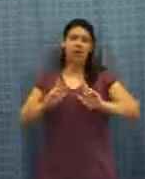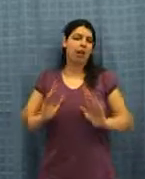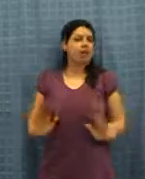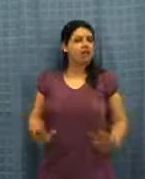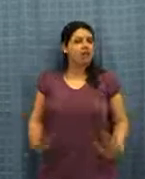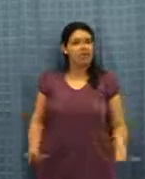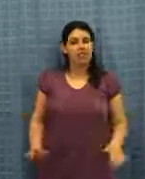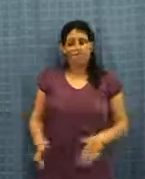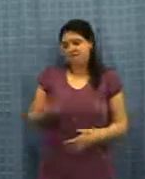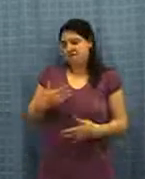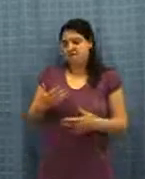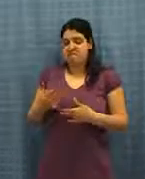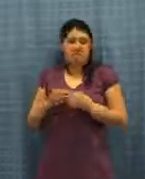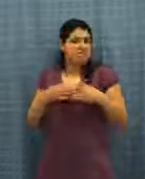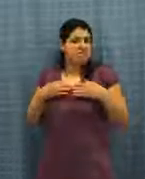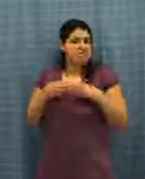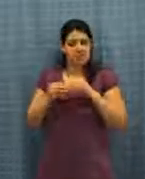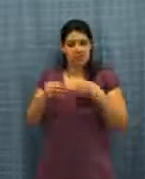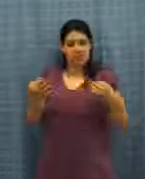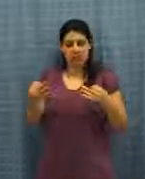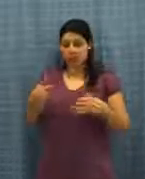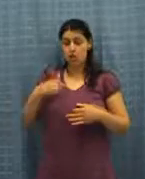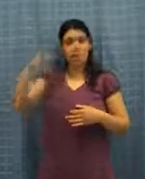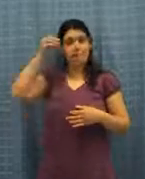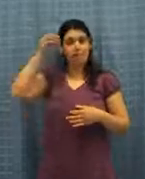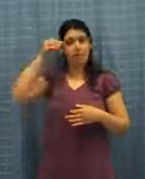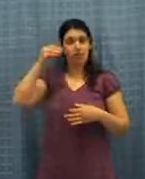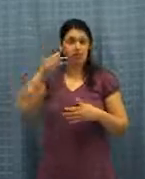faccia bene, sia educativo e allungi la vita.